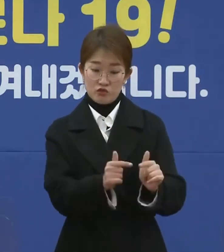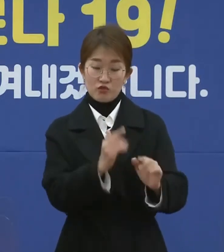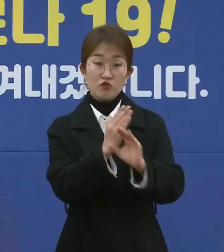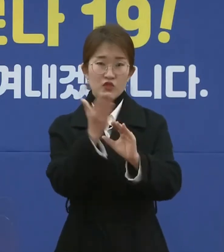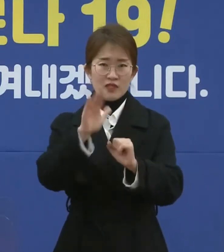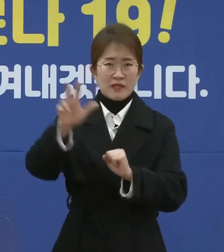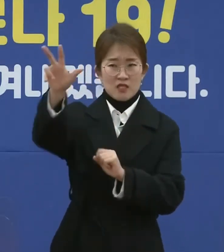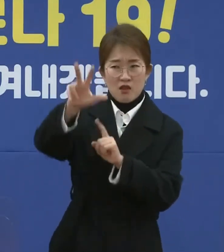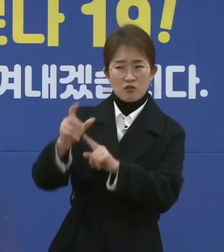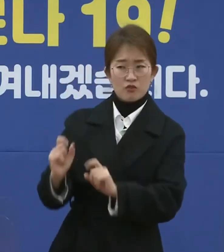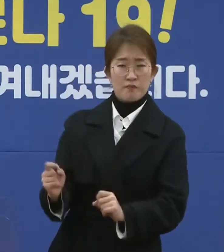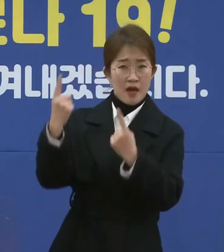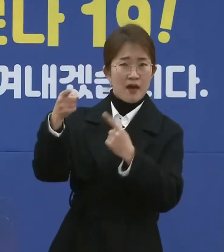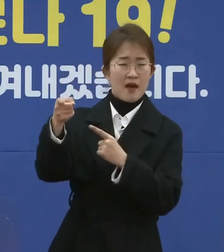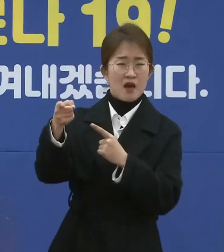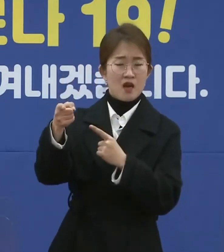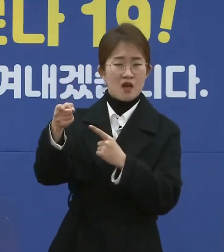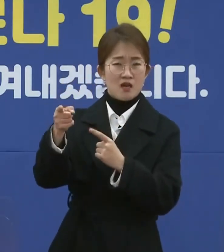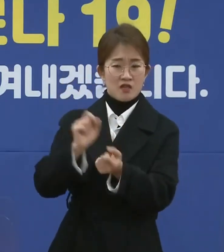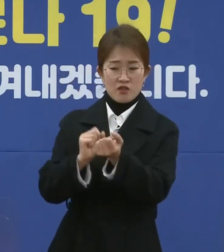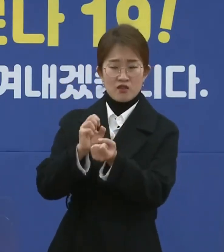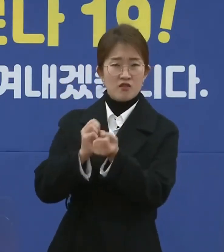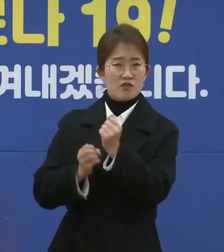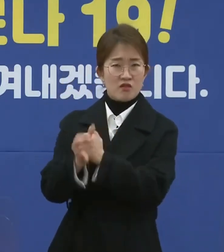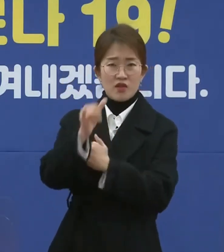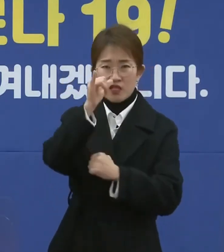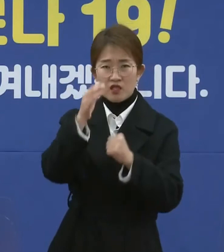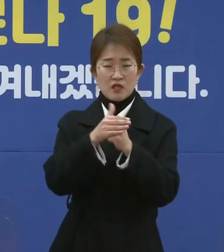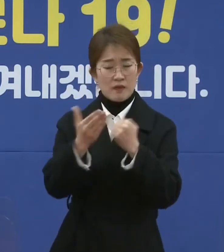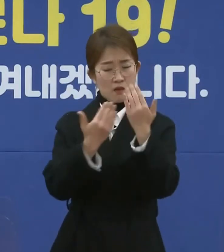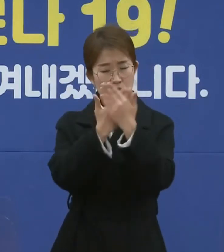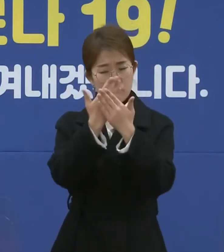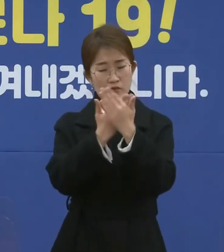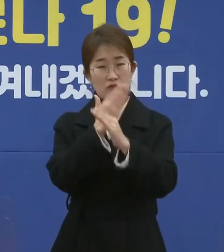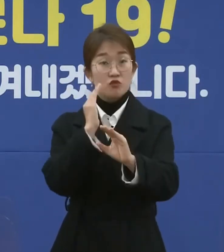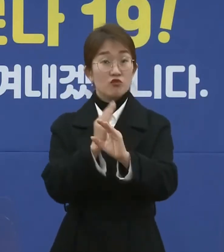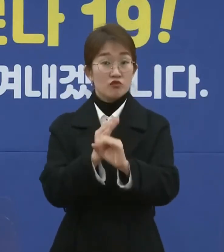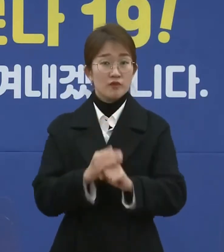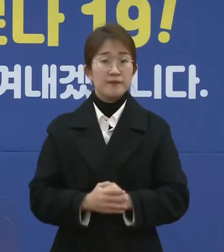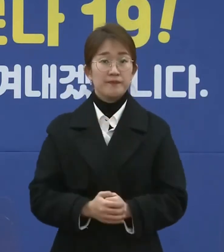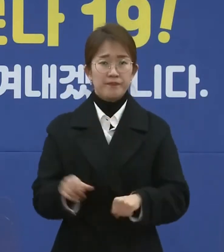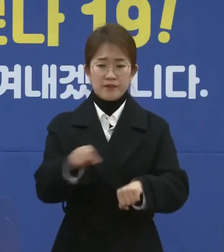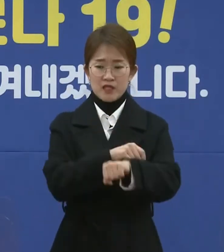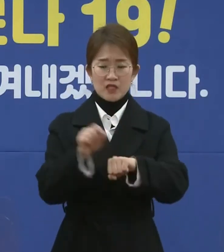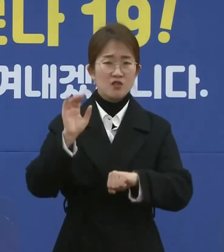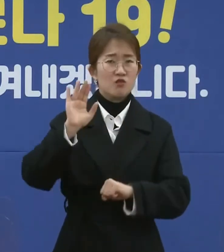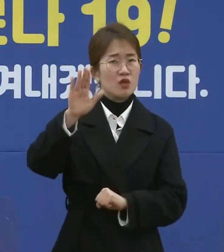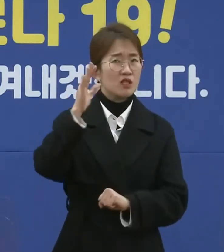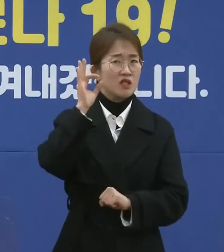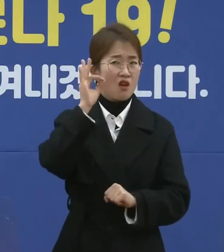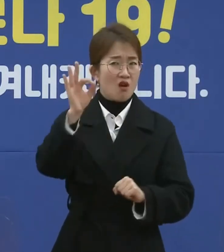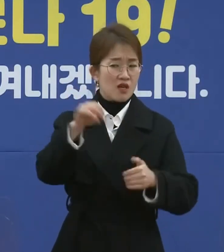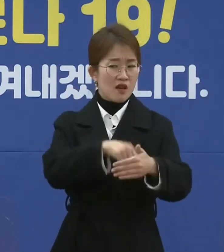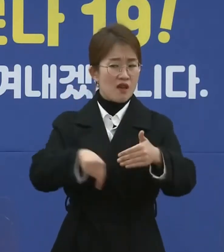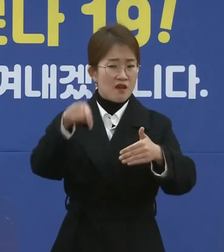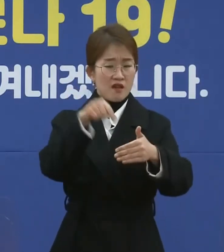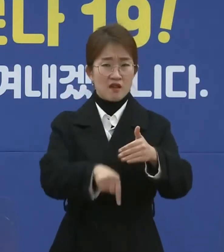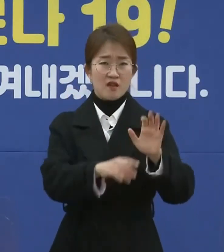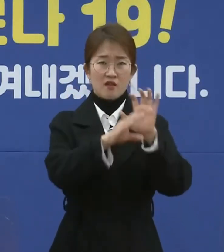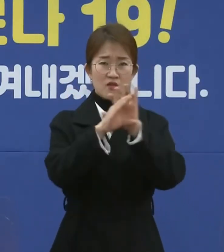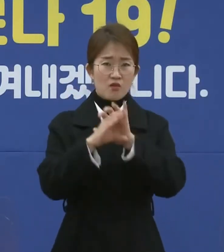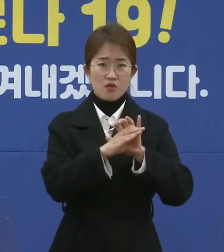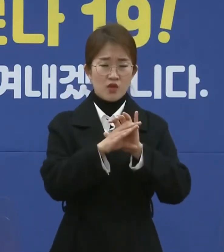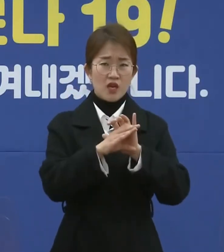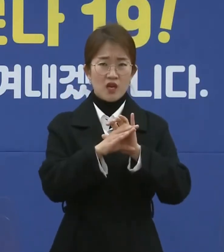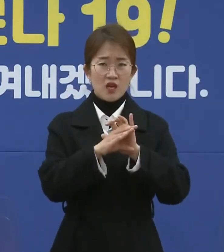영향으로 여전히 불확실성이 계속되는 상황입니다. 특히 최근 열흘 내에 발생한 코로나19